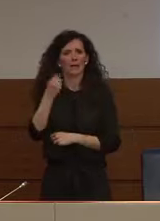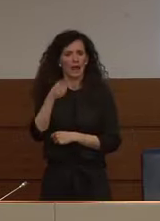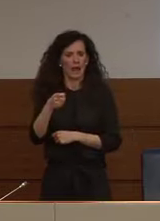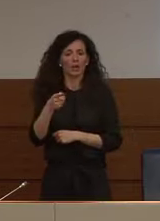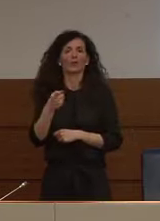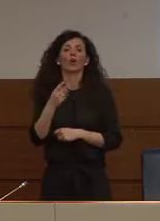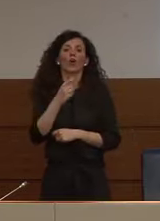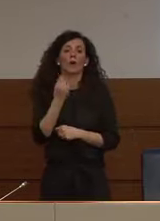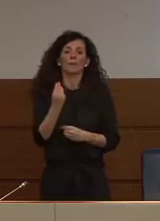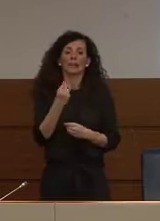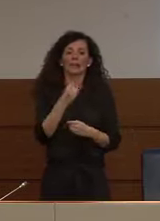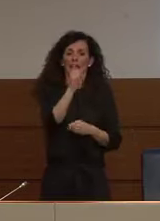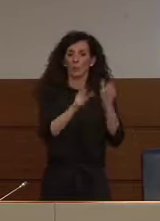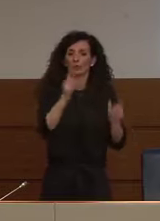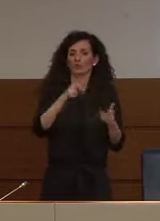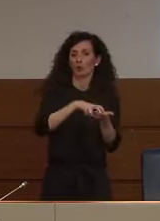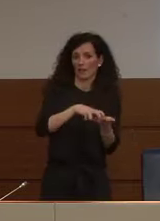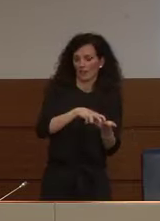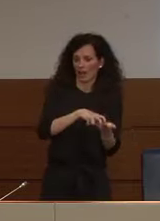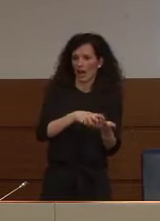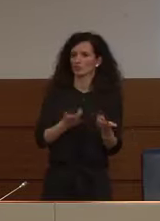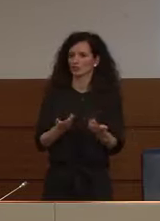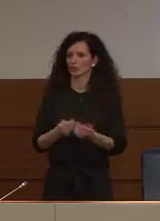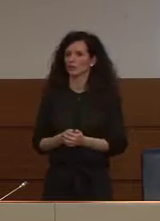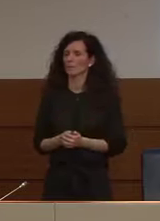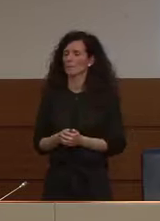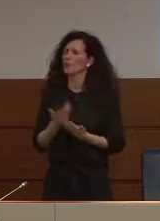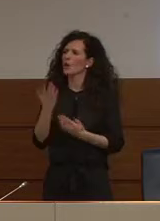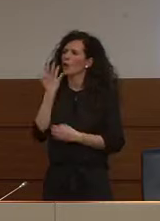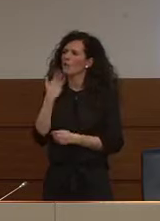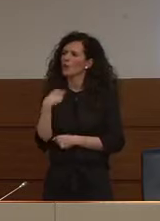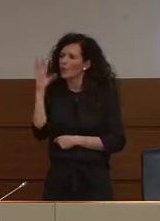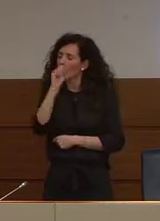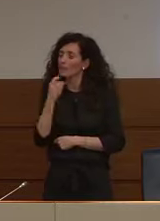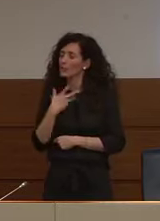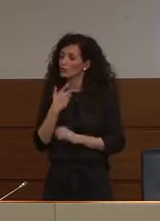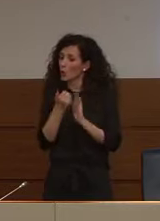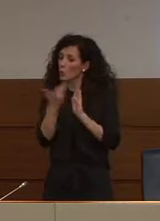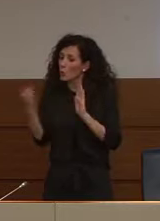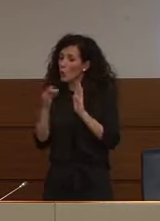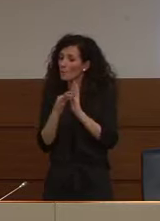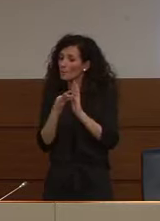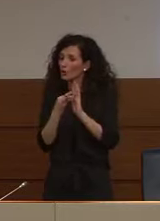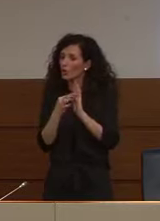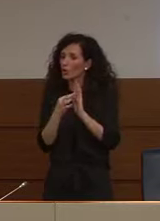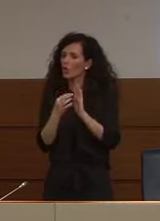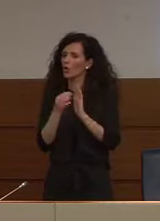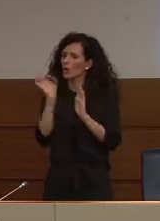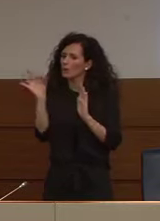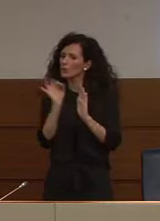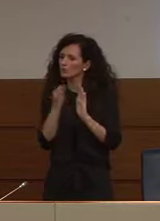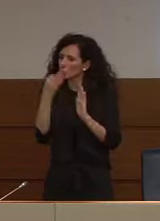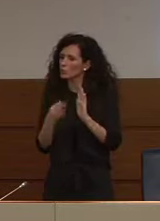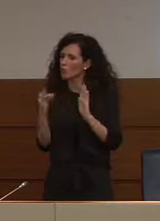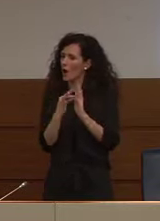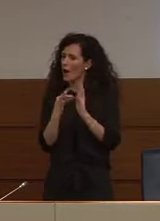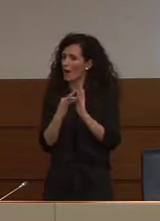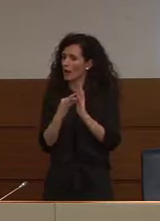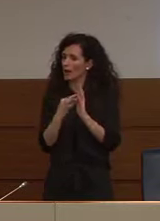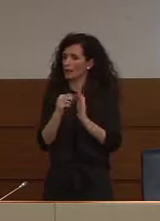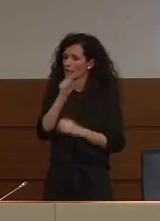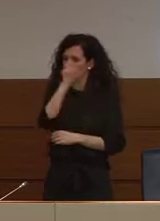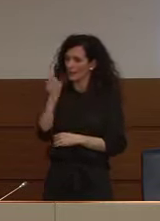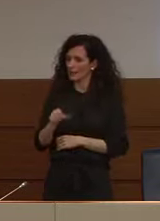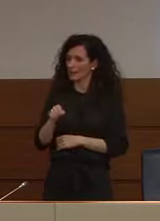volevo solo capire se avevate anche un dato sulla percentuale di colpiti in Italia